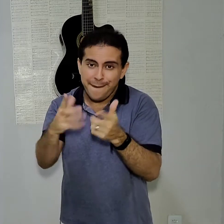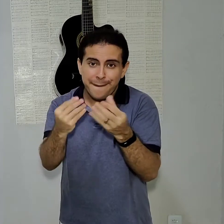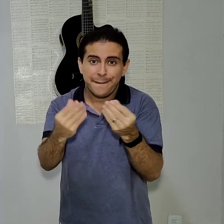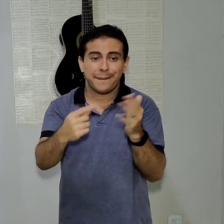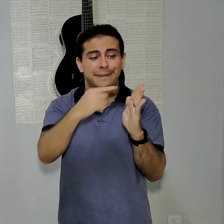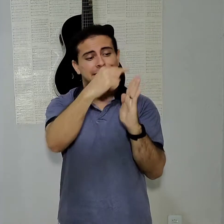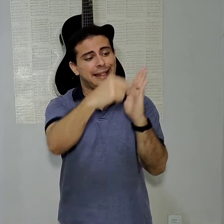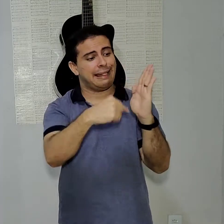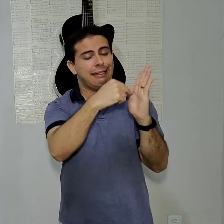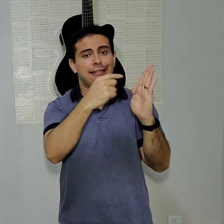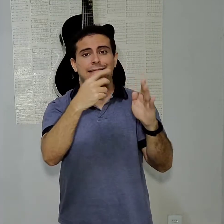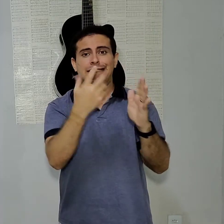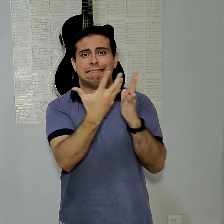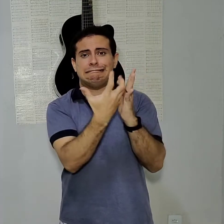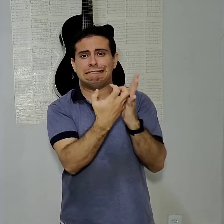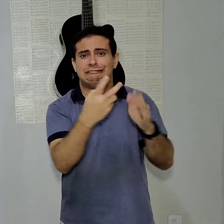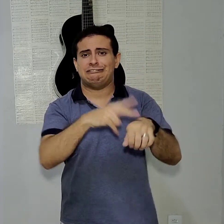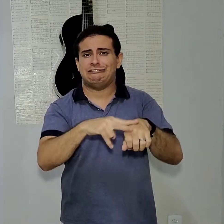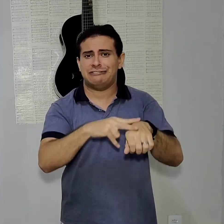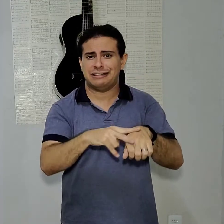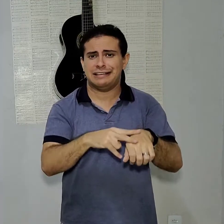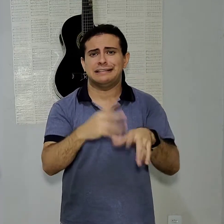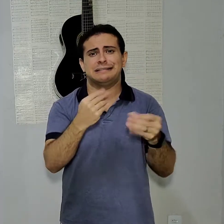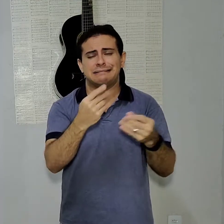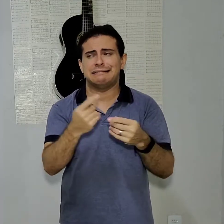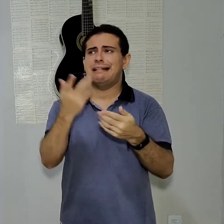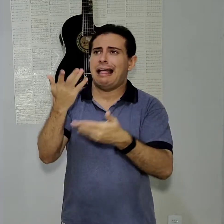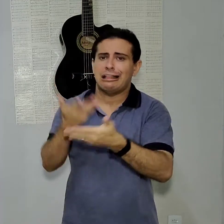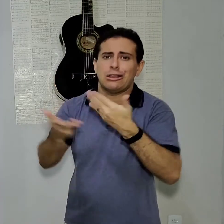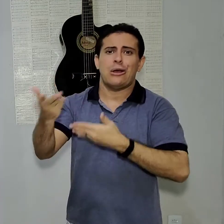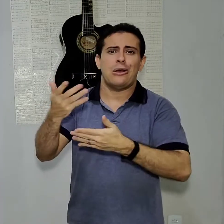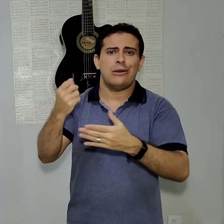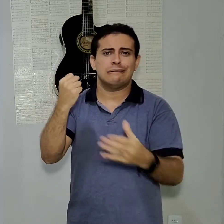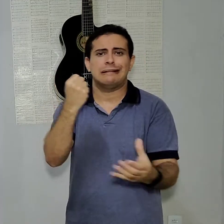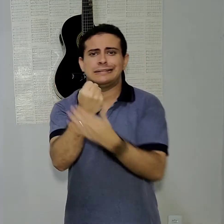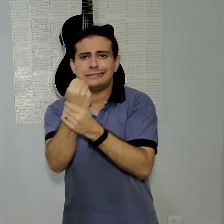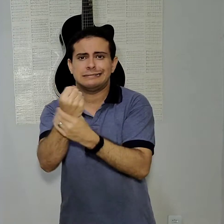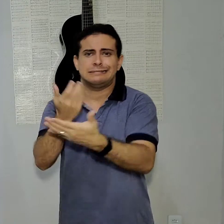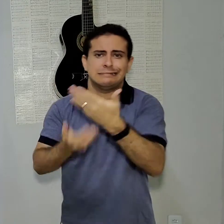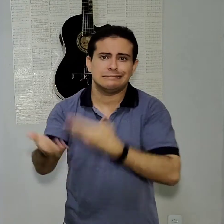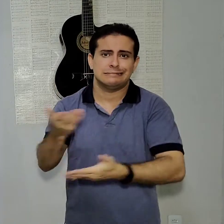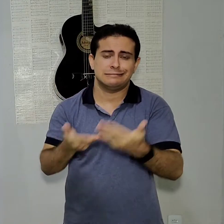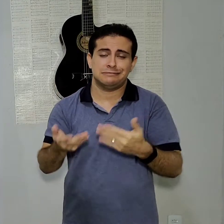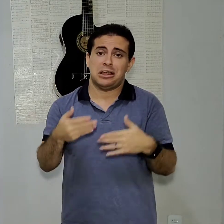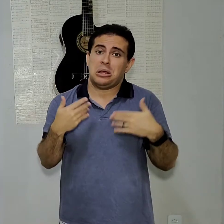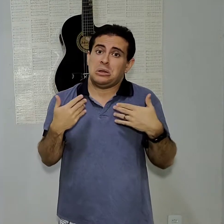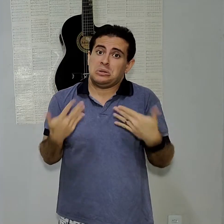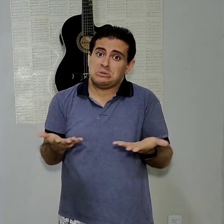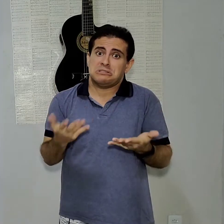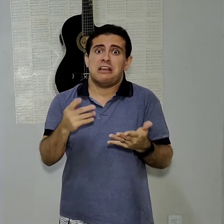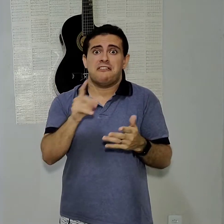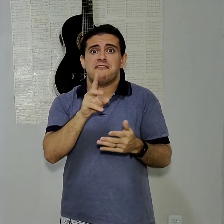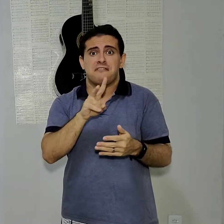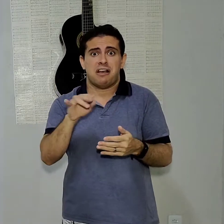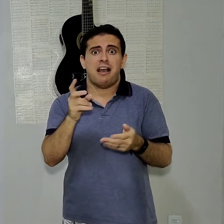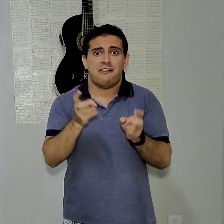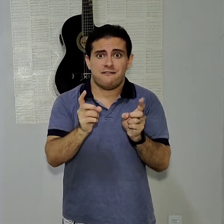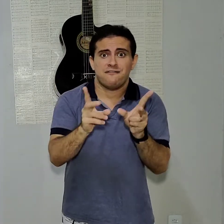recorrendo aí. Para poder trocar, entrar na garantia. Eu não sei se ele vai estar em promoção. Se for, também na faixa de R.800.